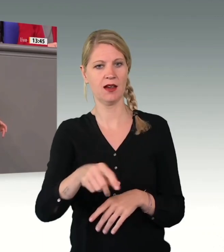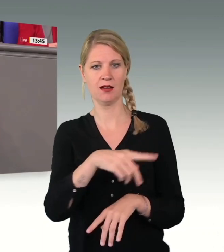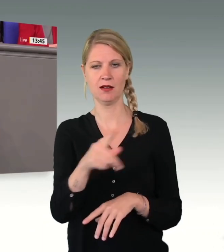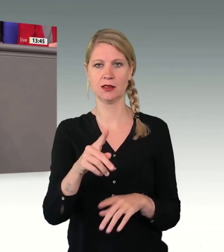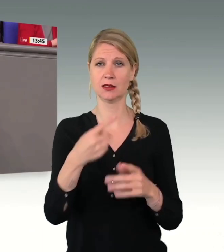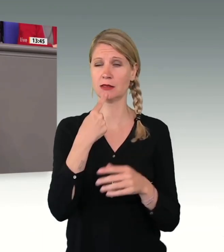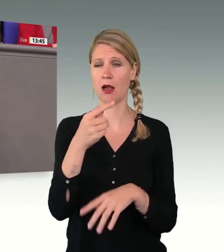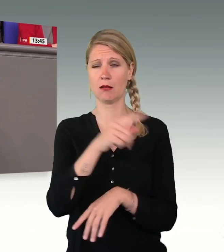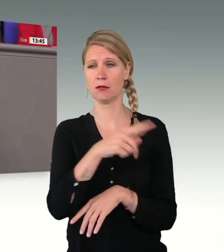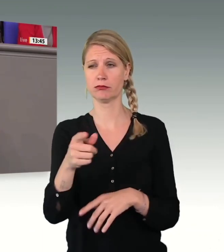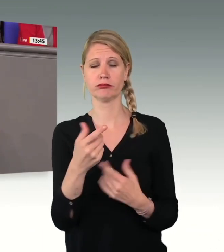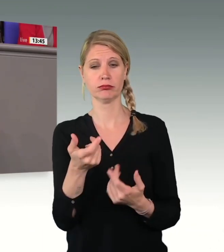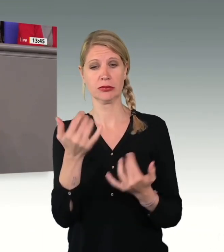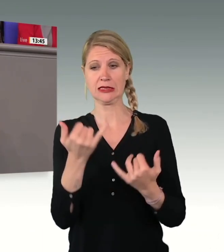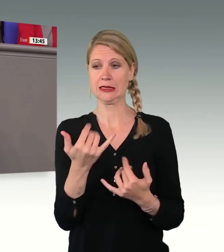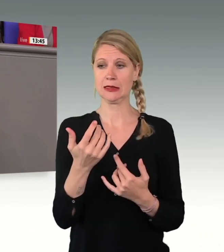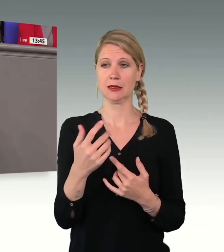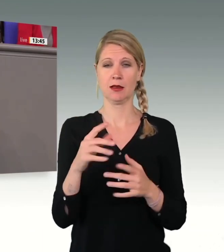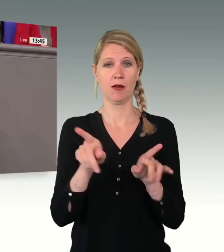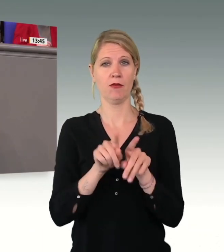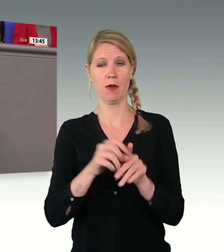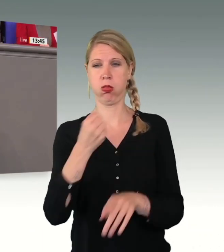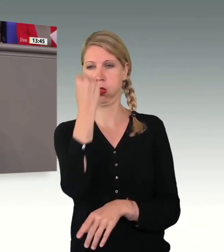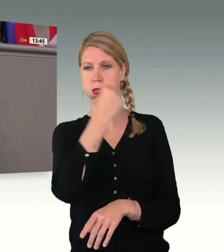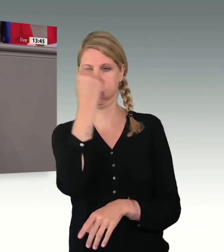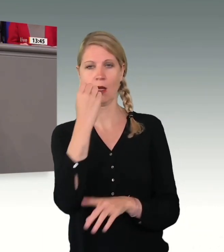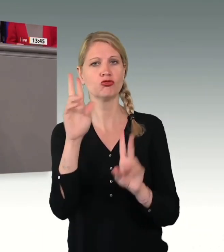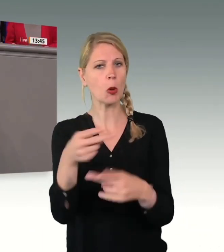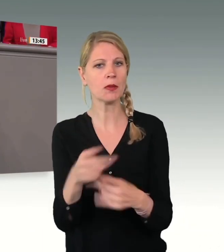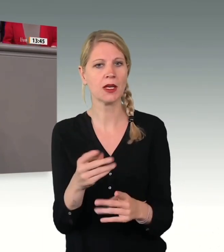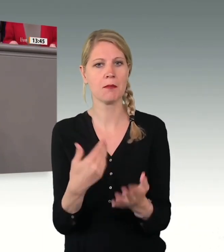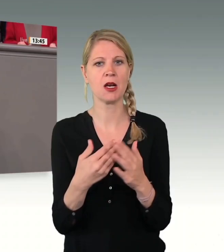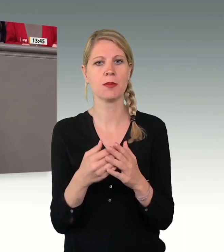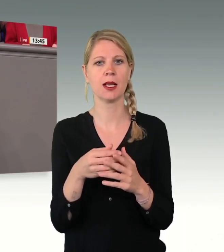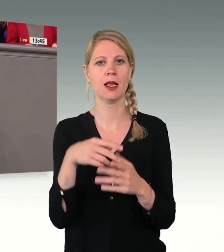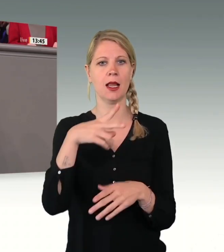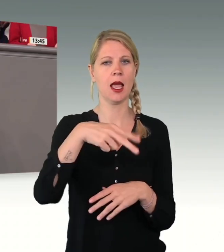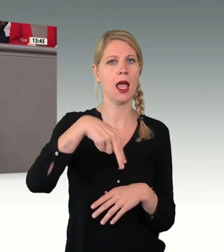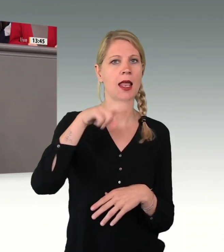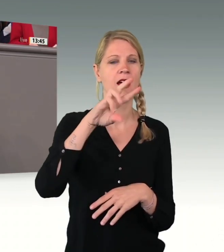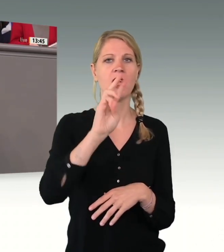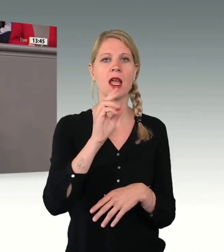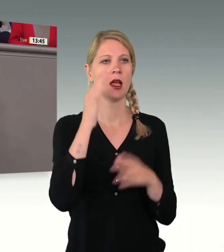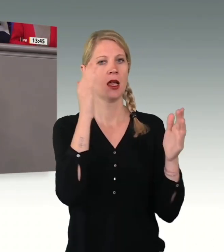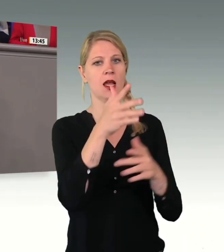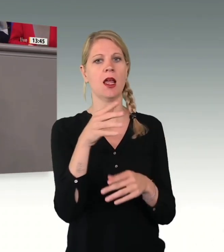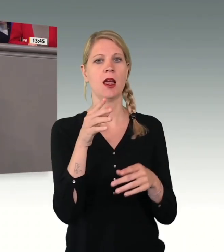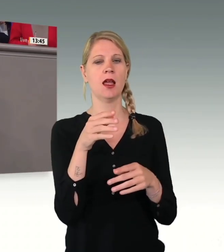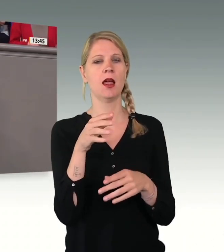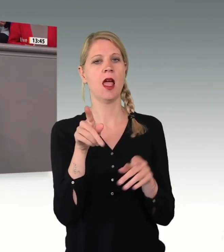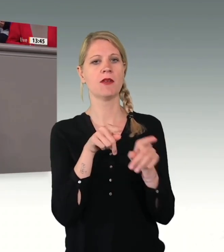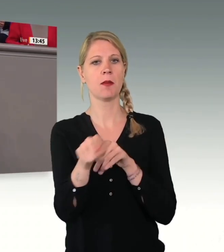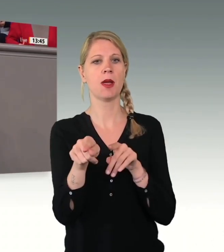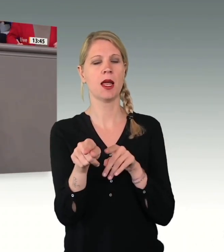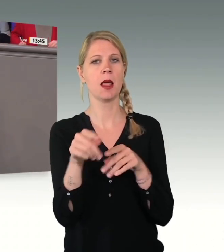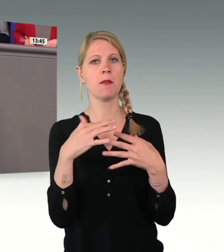sagen, nein. Gucken Sie mal nach Nordrhein-Westfalen, wo ein FDP-Integrationsminister, Jo Stamp, viel tut für